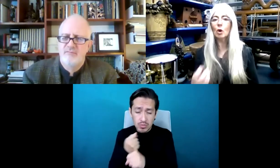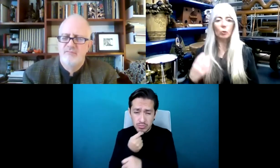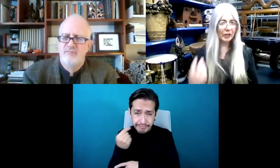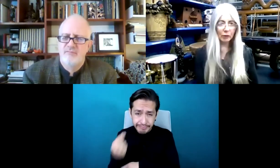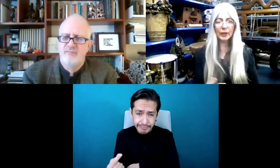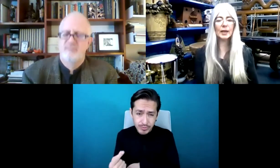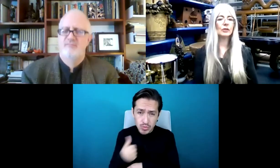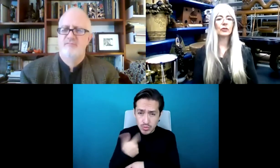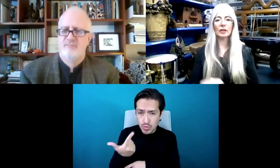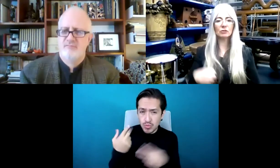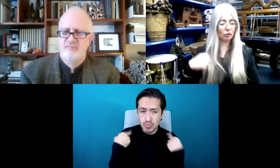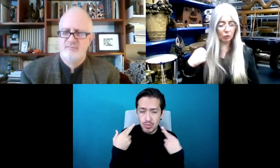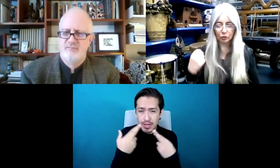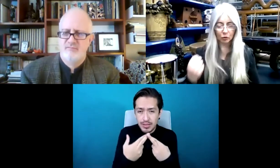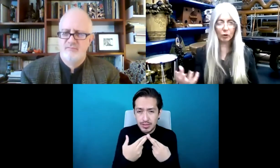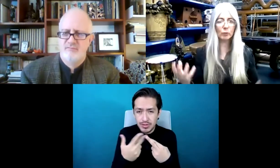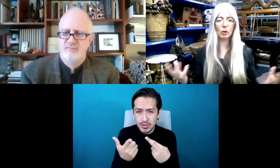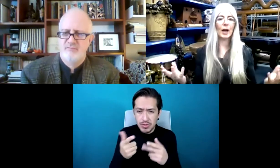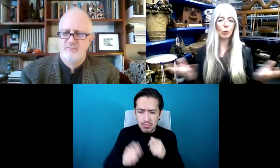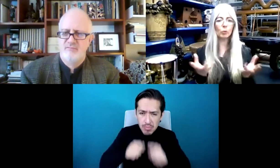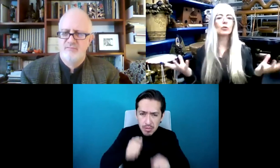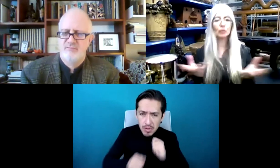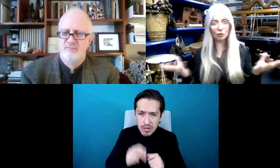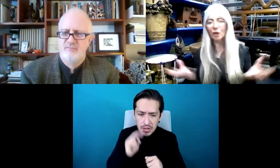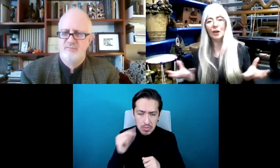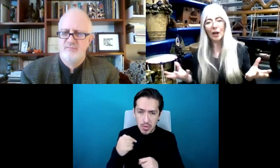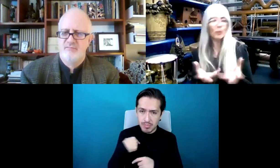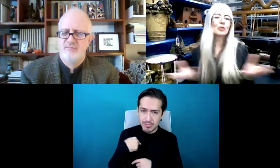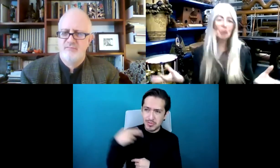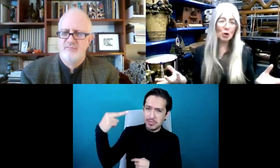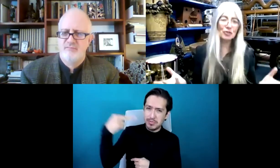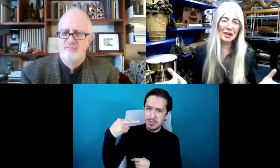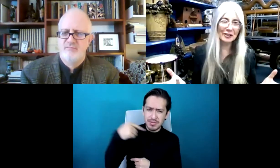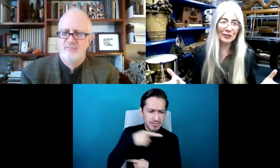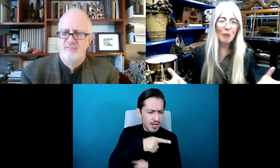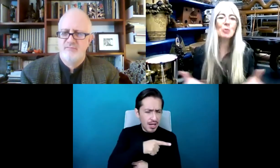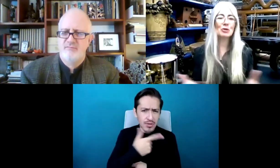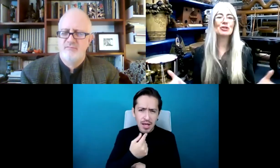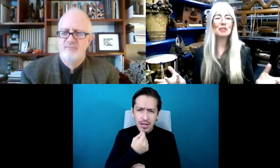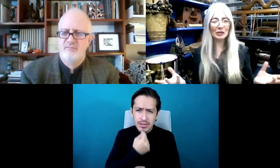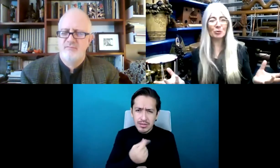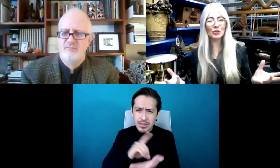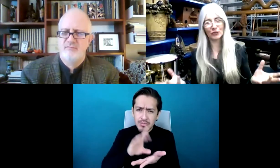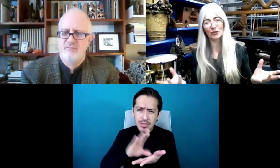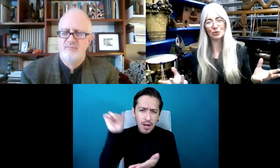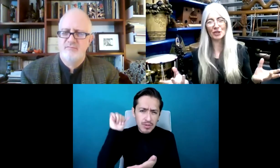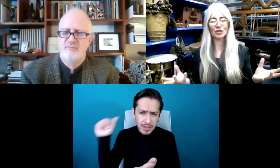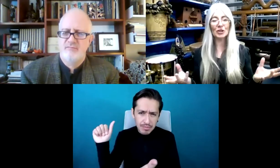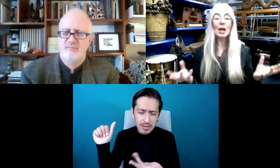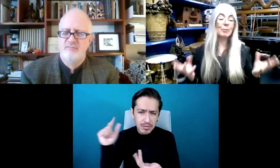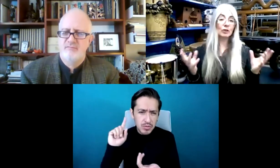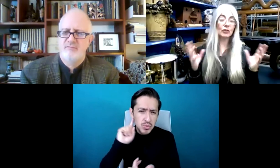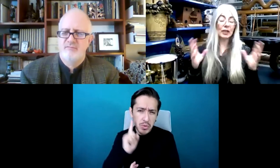percusión que vio a esta joven niña que tenía problemas de oído, y una cierta